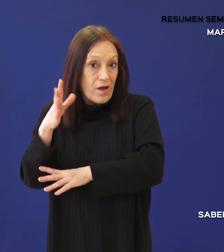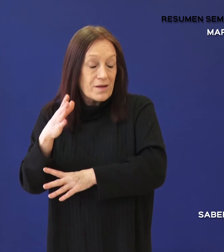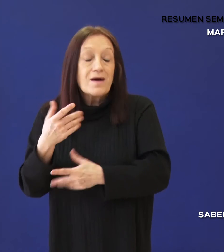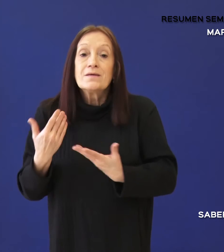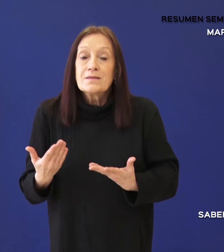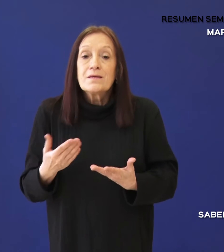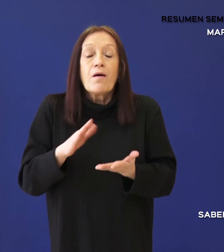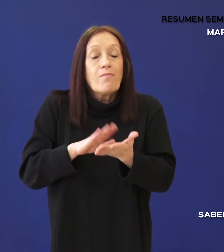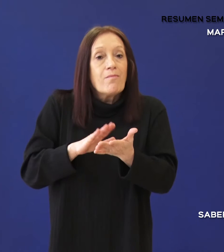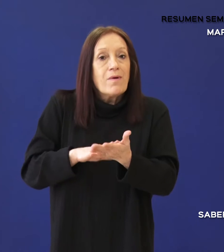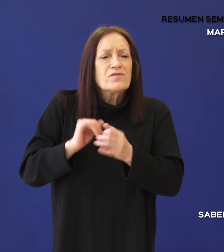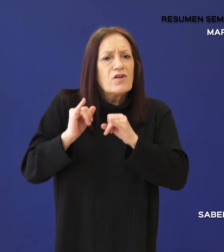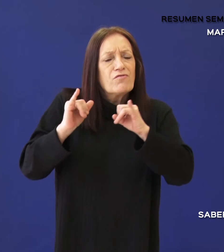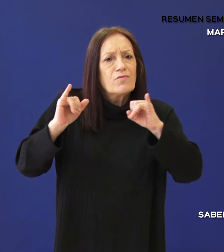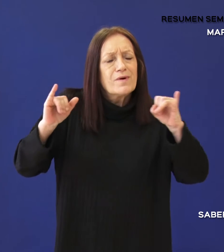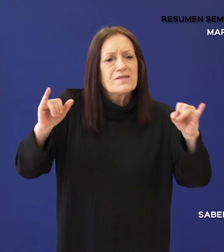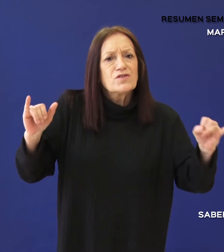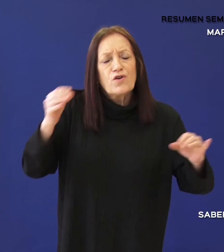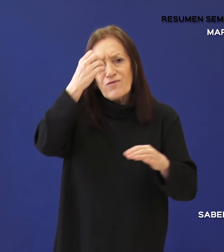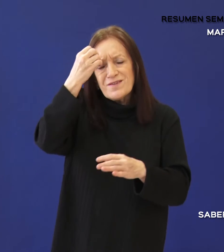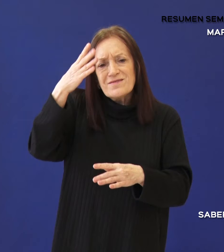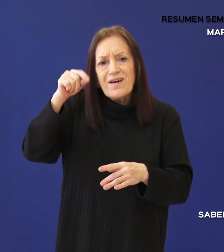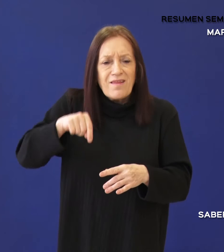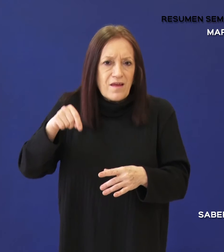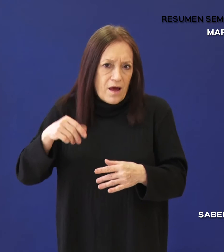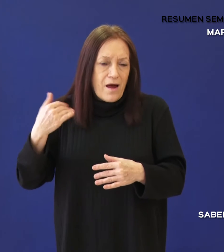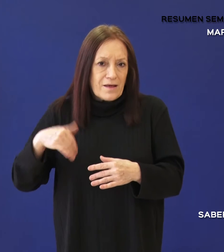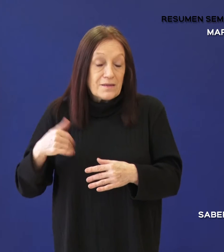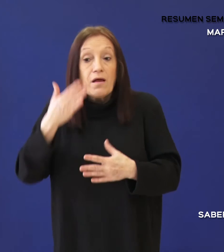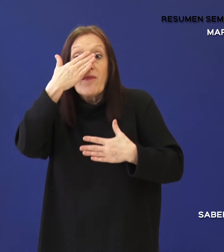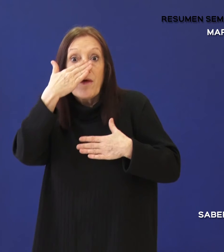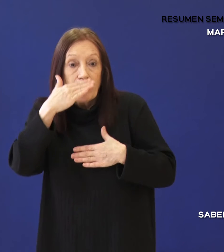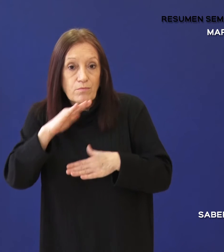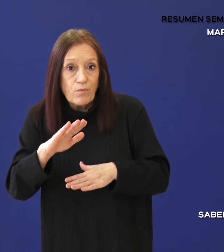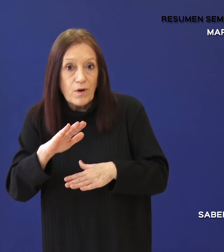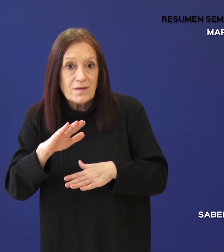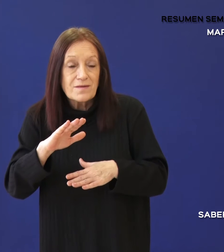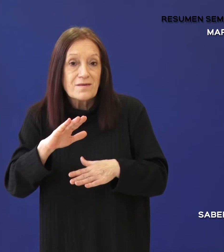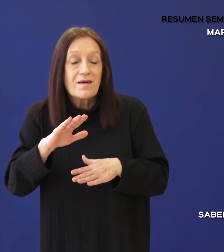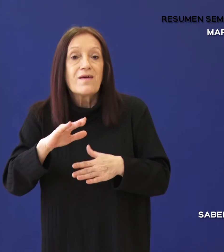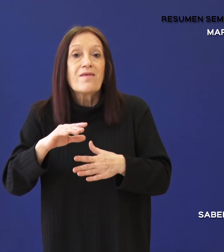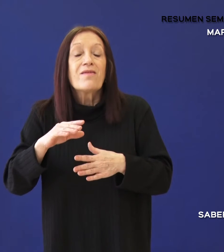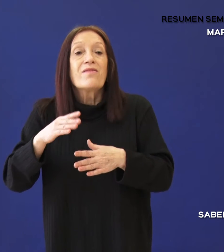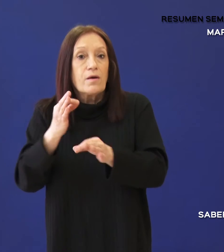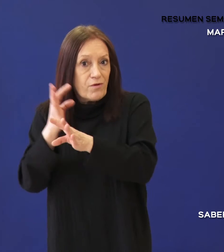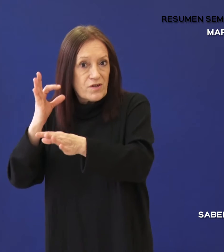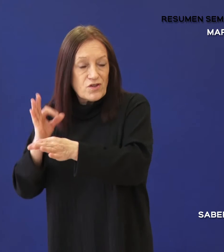se realizó en base a los datos del Instituto Nacional de Estadísticas y Censos, luego de que la Agencia Europea de